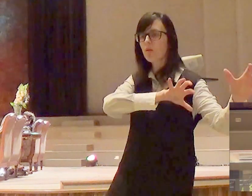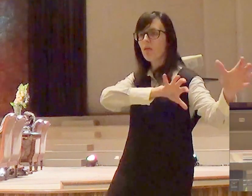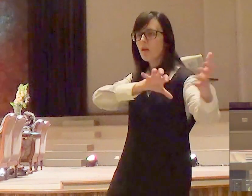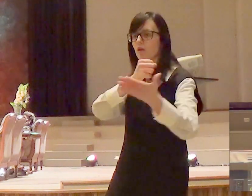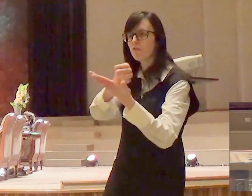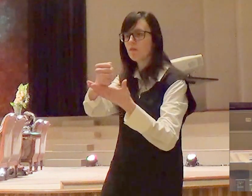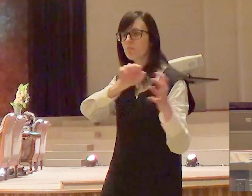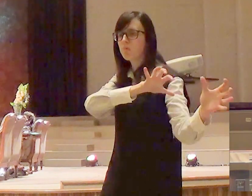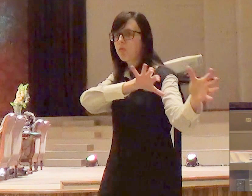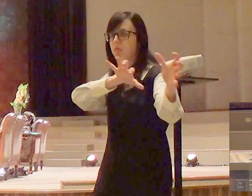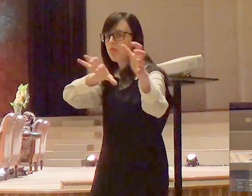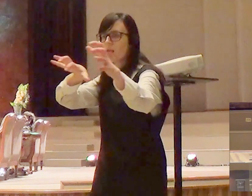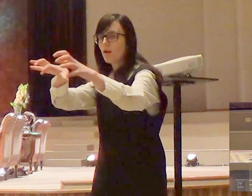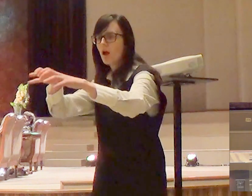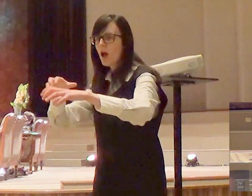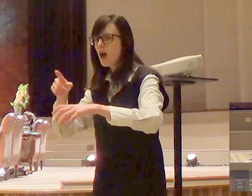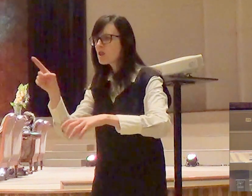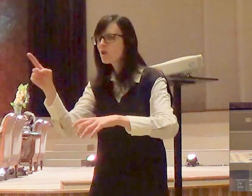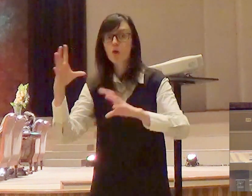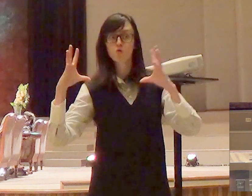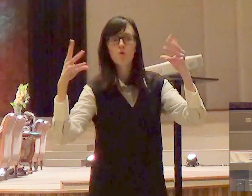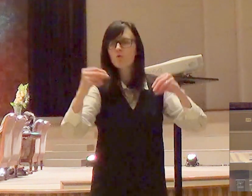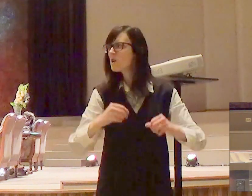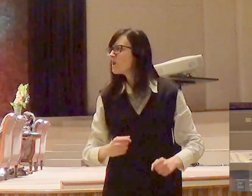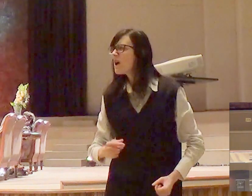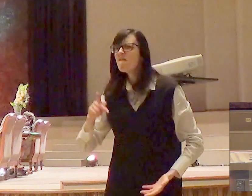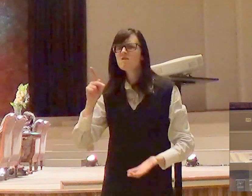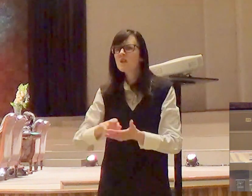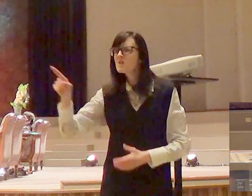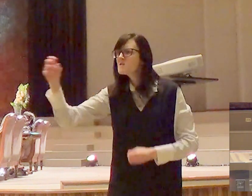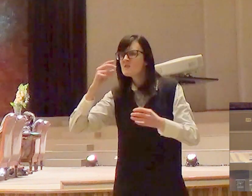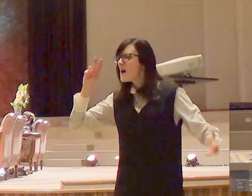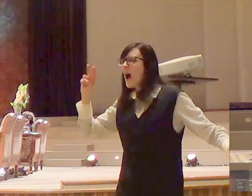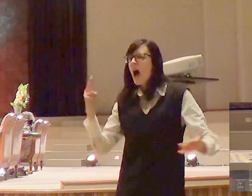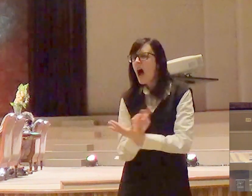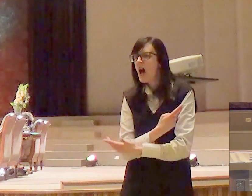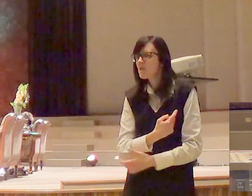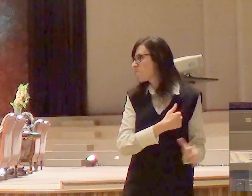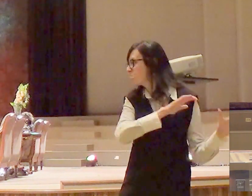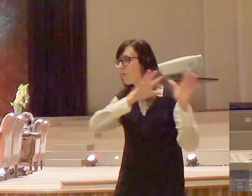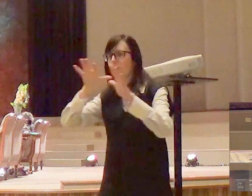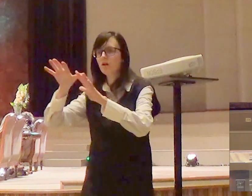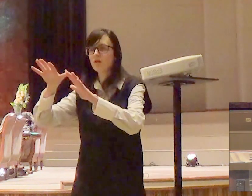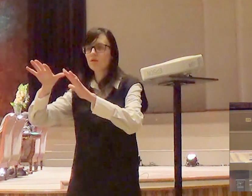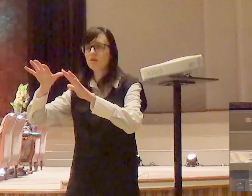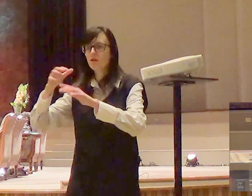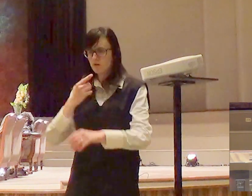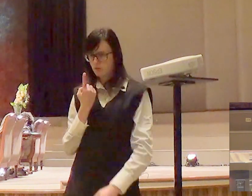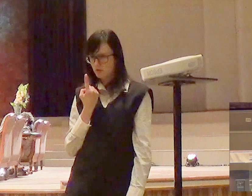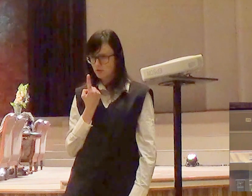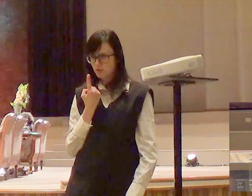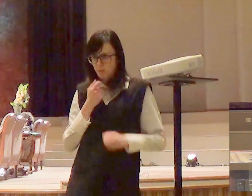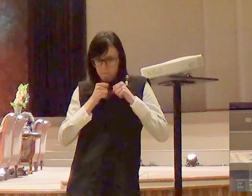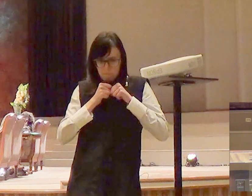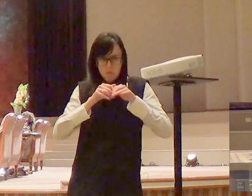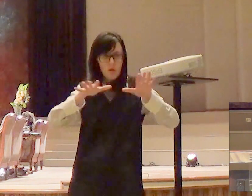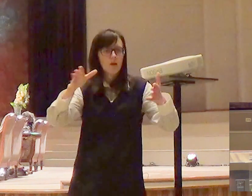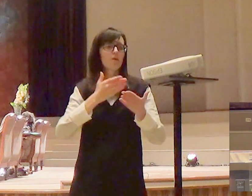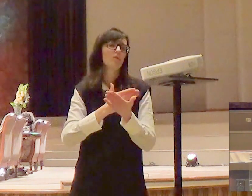que eu estou sentindo numa bandeira, numa ideologia, num movimento que não é só meu. Eu